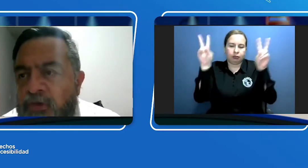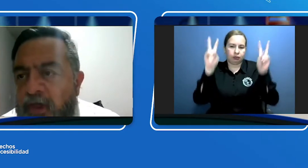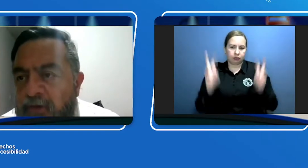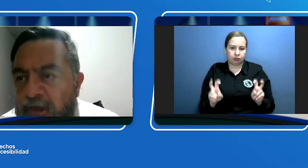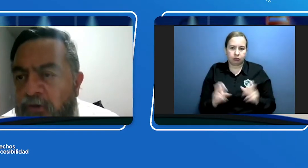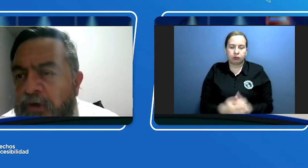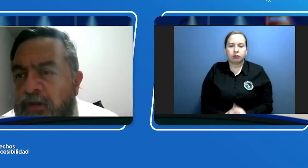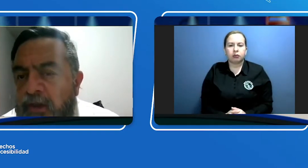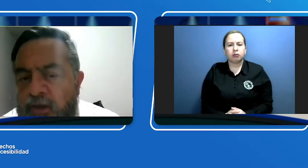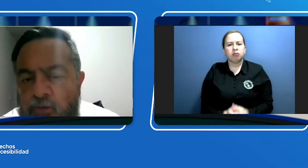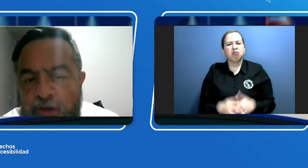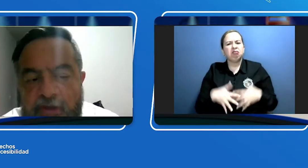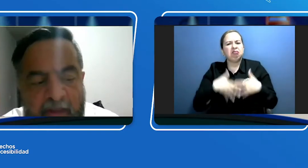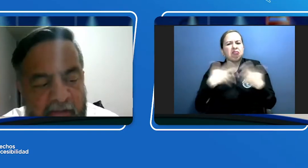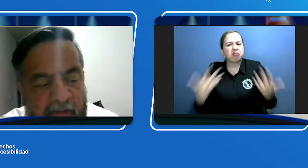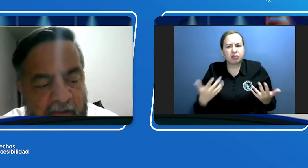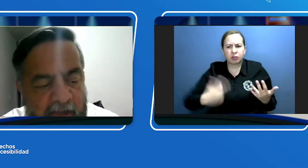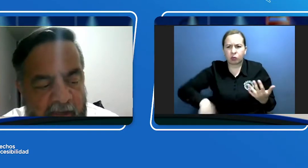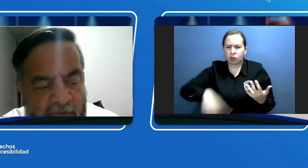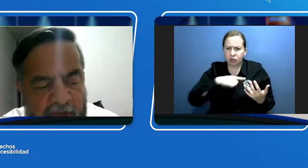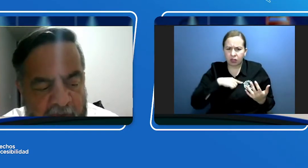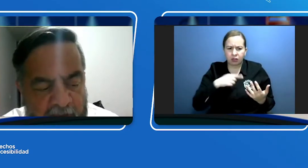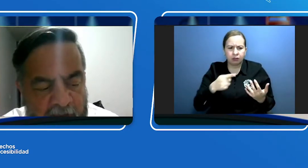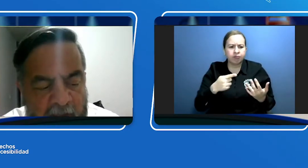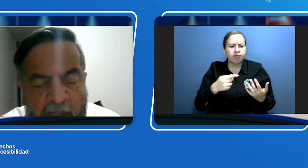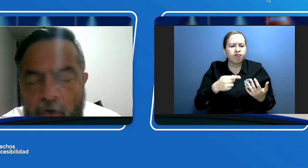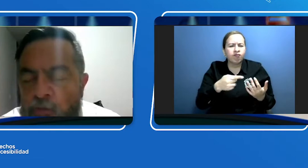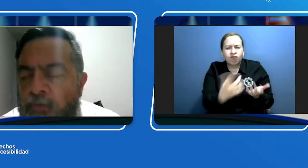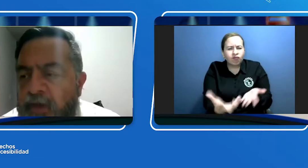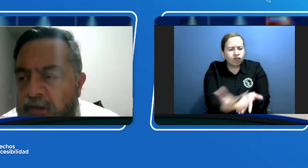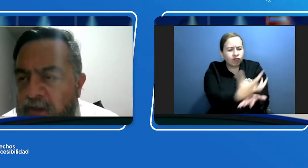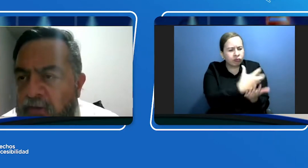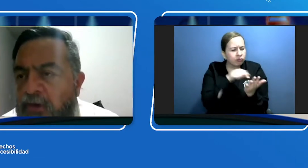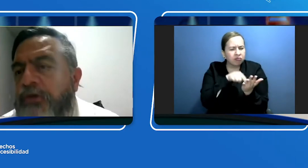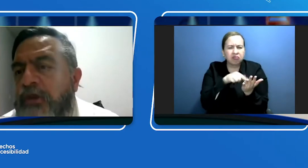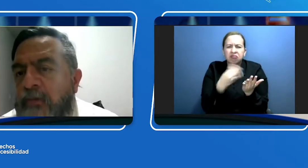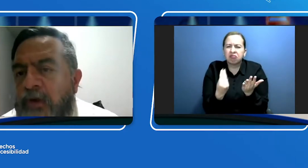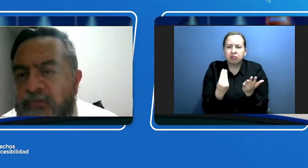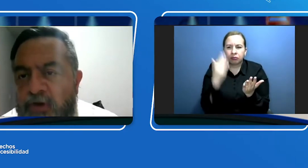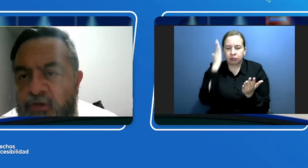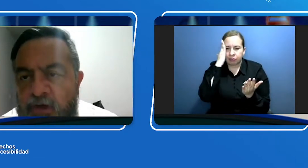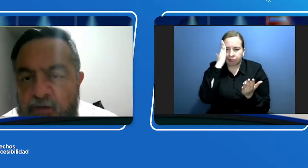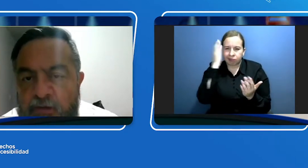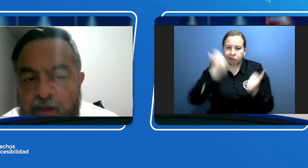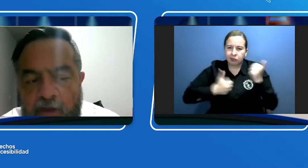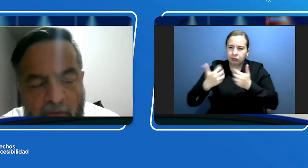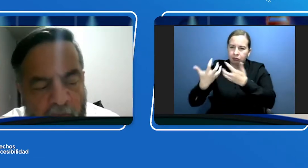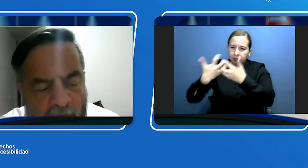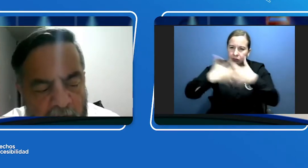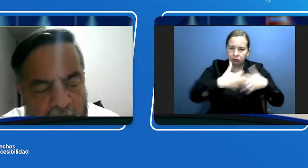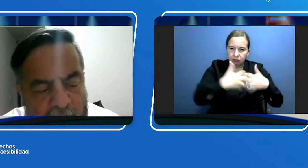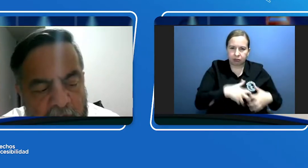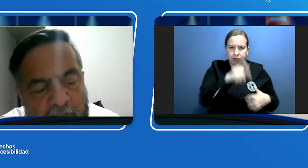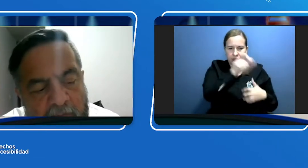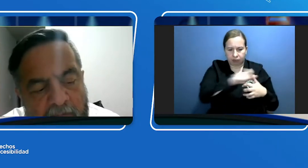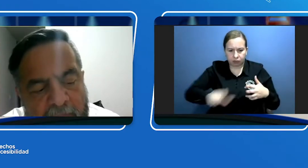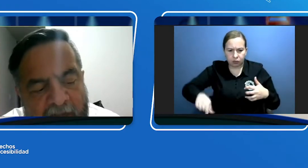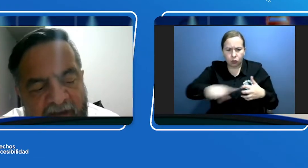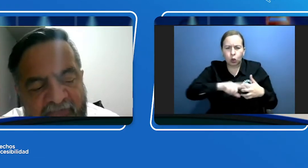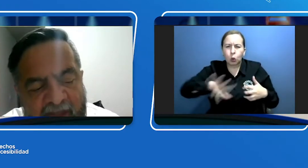saber con estas encuestas? Queremos saber cómo perciben los sistemas las personas, cómo calificar